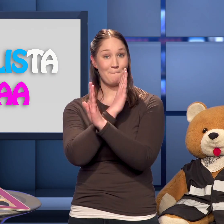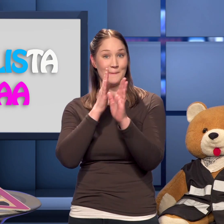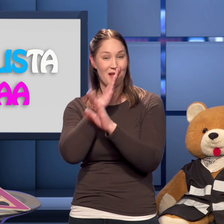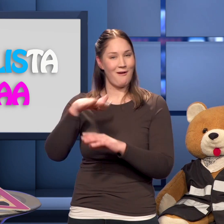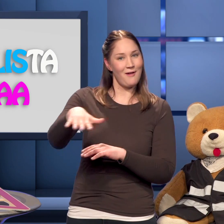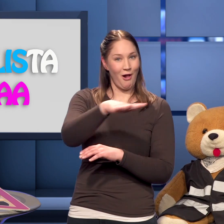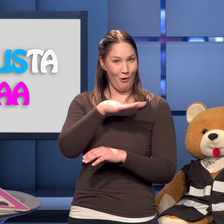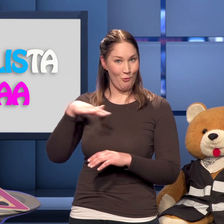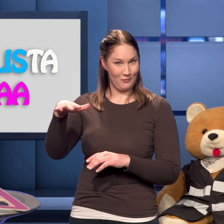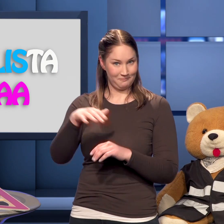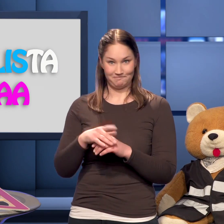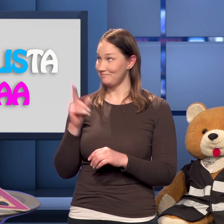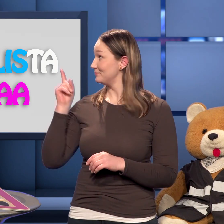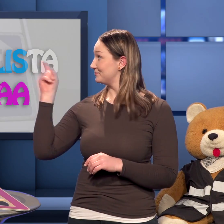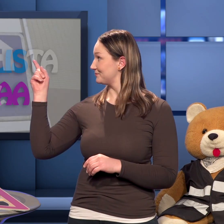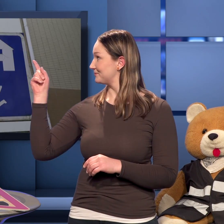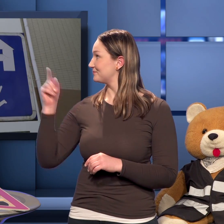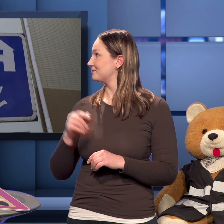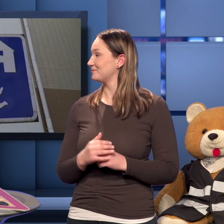Piha-alue tai katu.